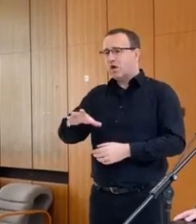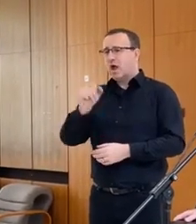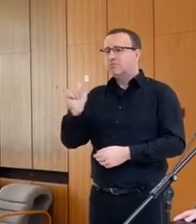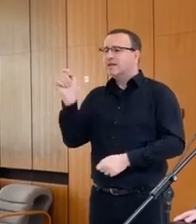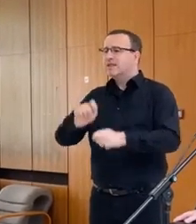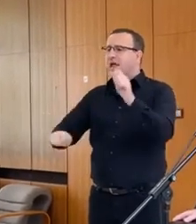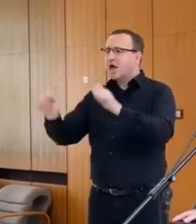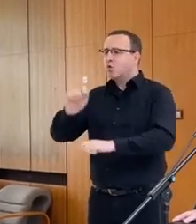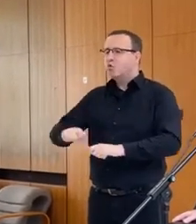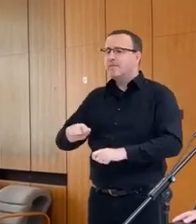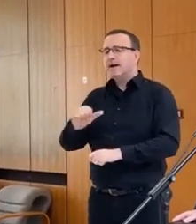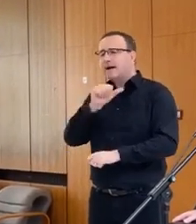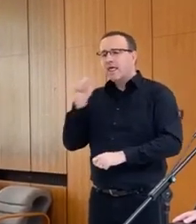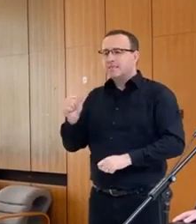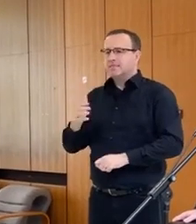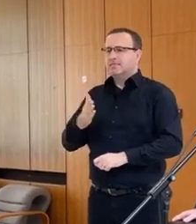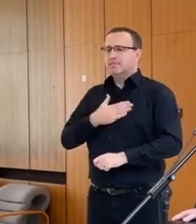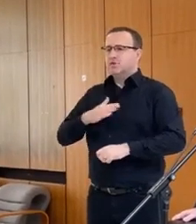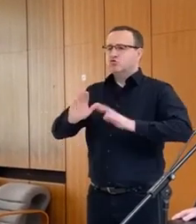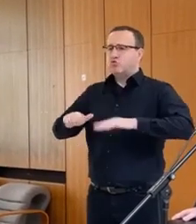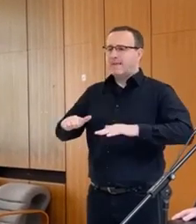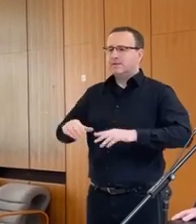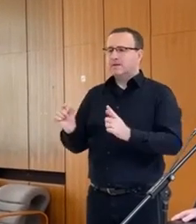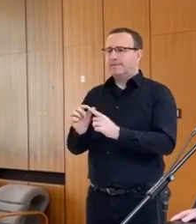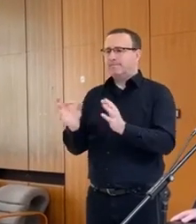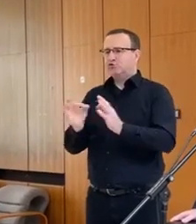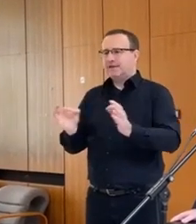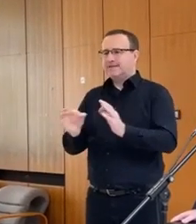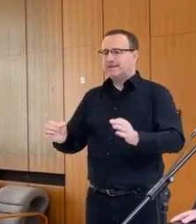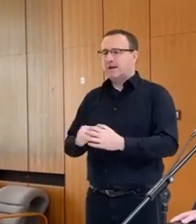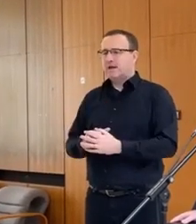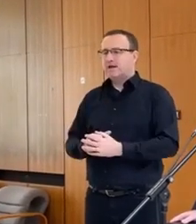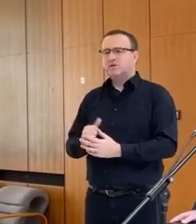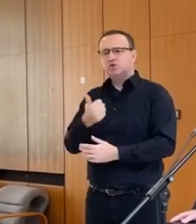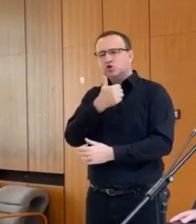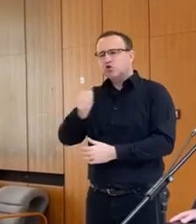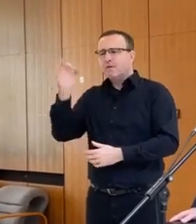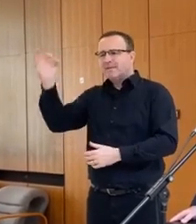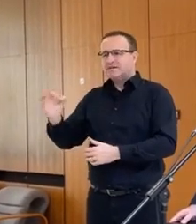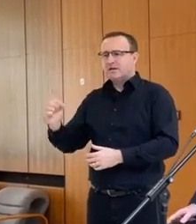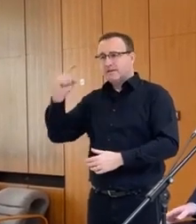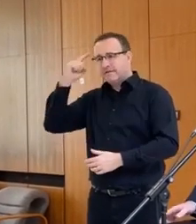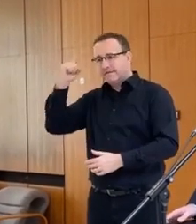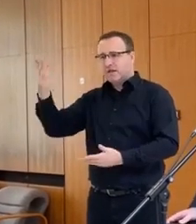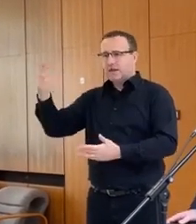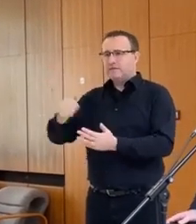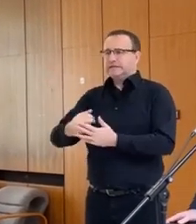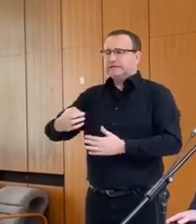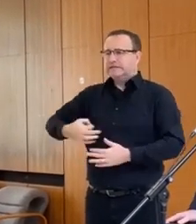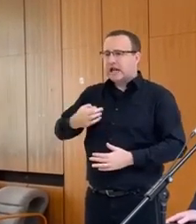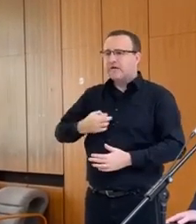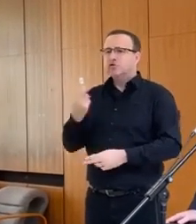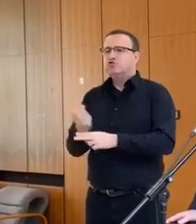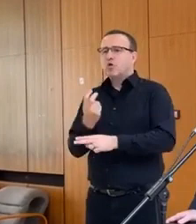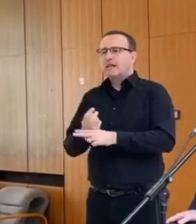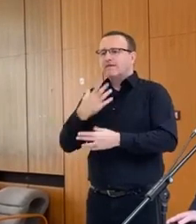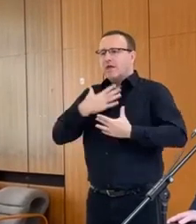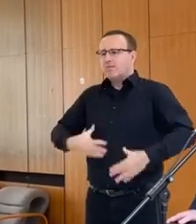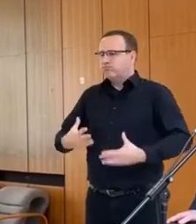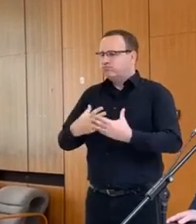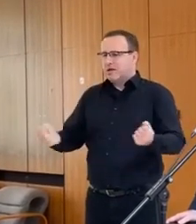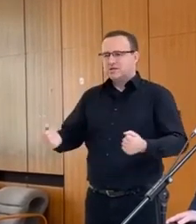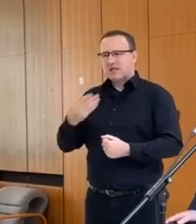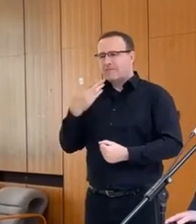nakúpovali len slovenskú pšenicu, po ktorej na 100% vieme, že je zdravotne nezávadná,